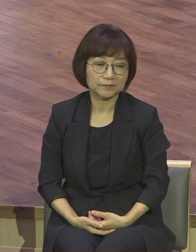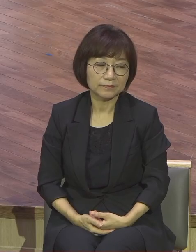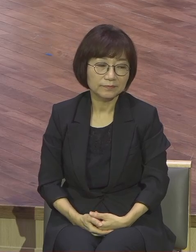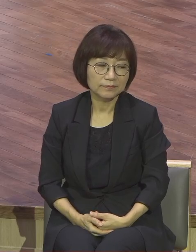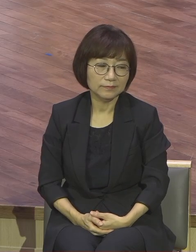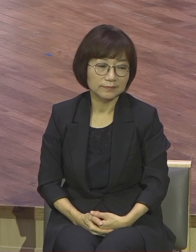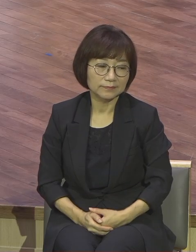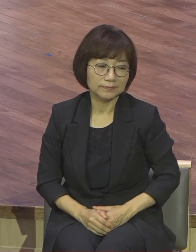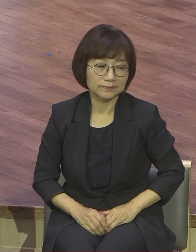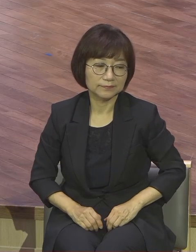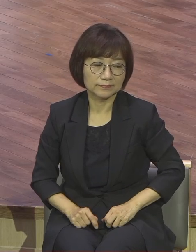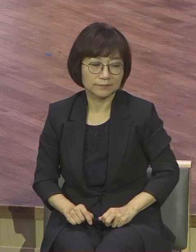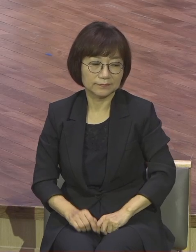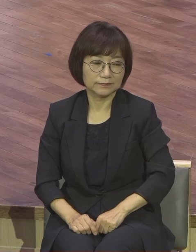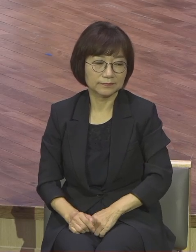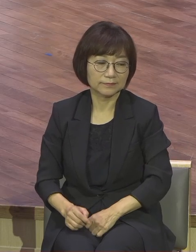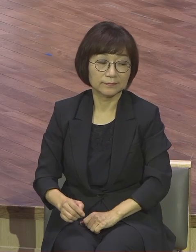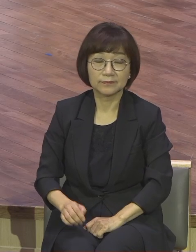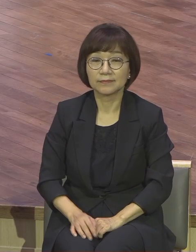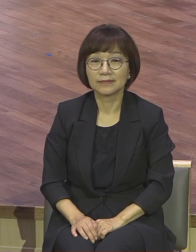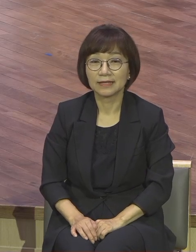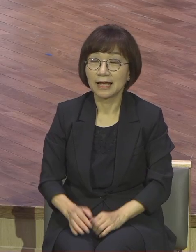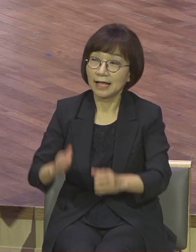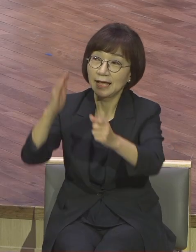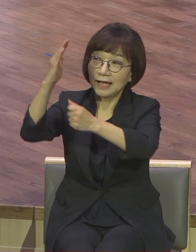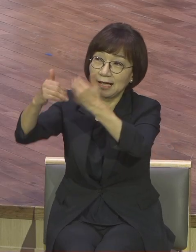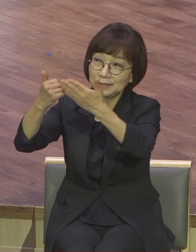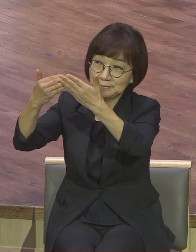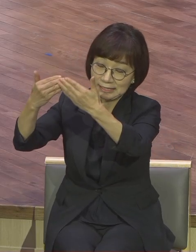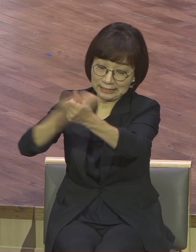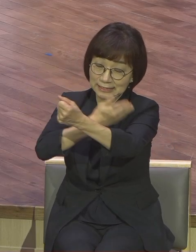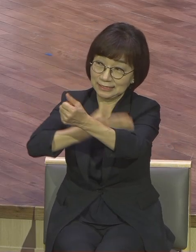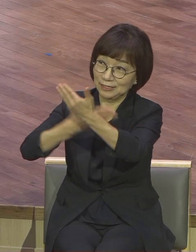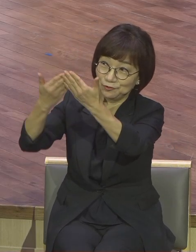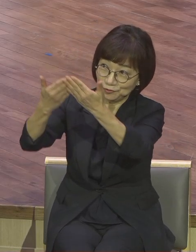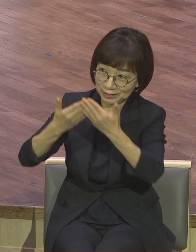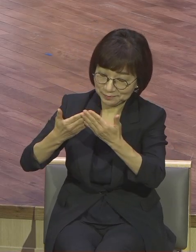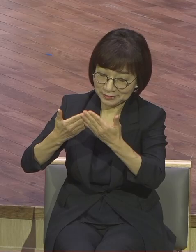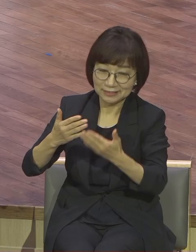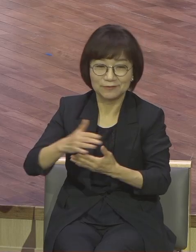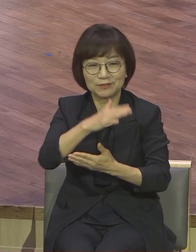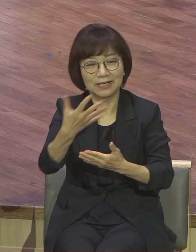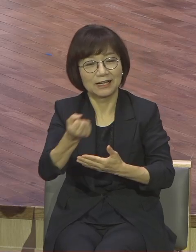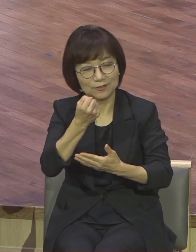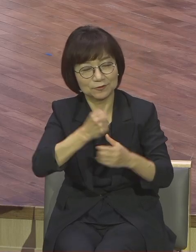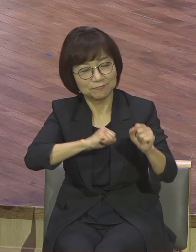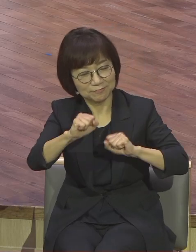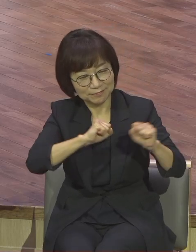하나님 능력을 주셔야 그 능력 가지고 하는 거지 그럼 어떻게 하면 돼요? 기도하면 돼요